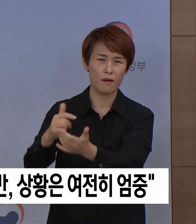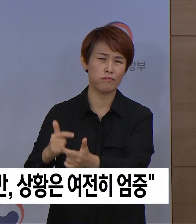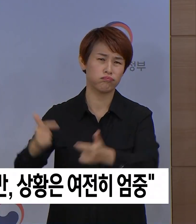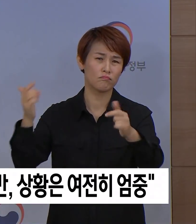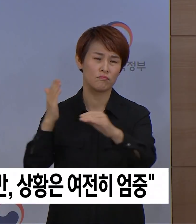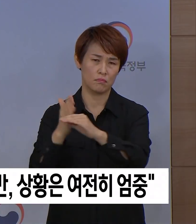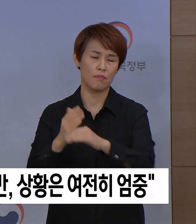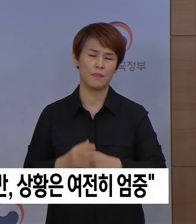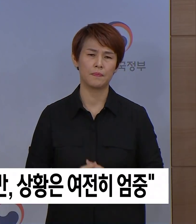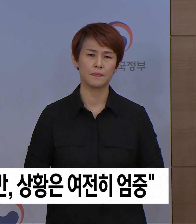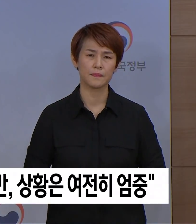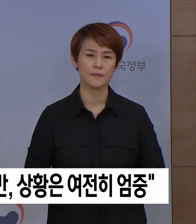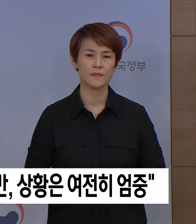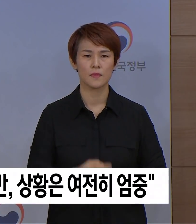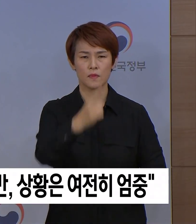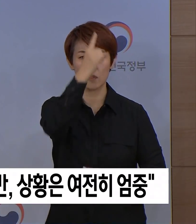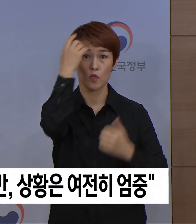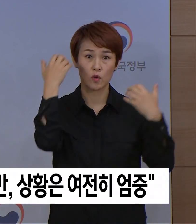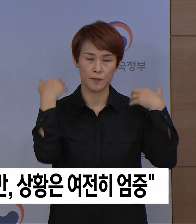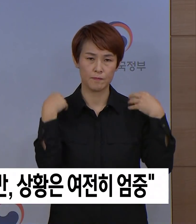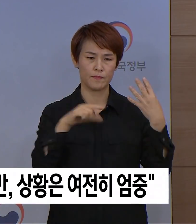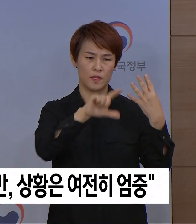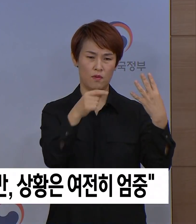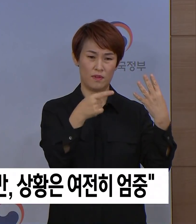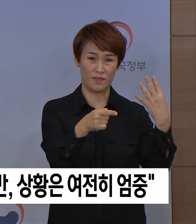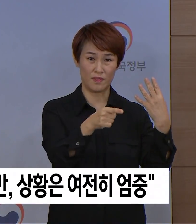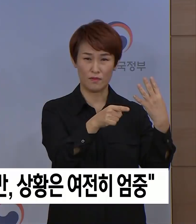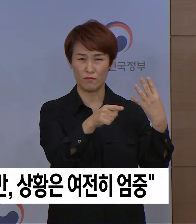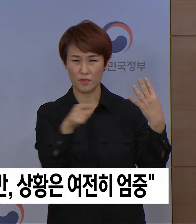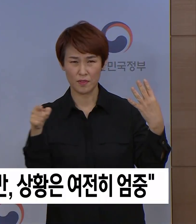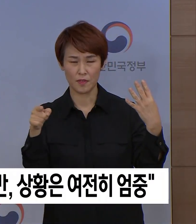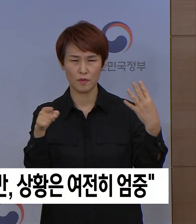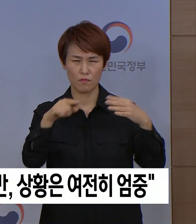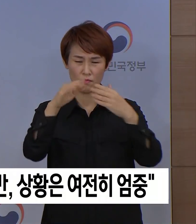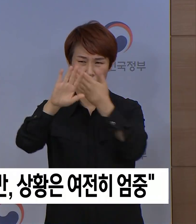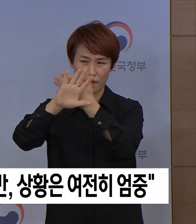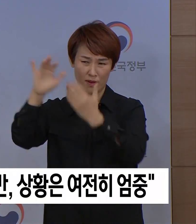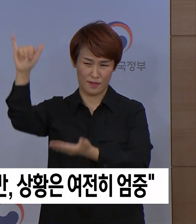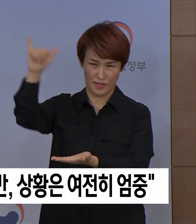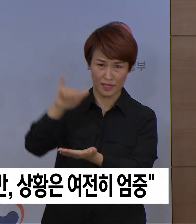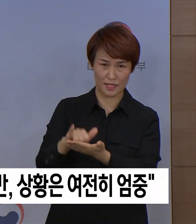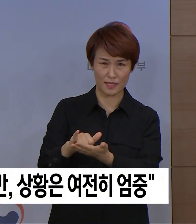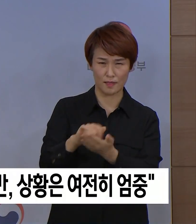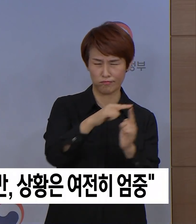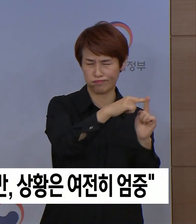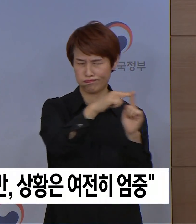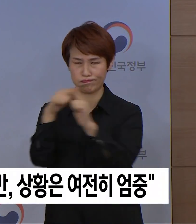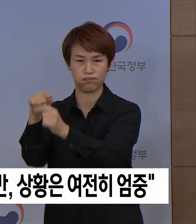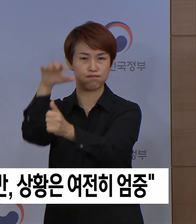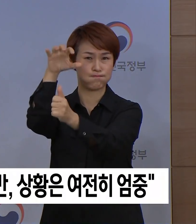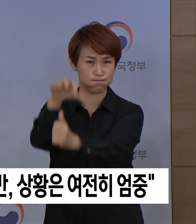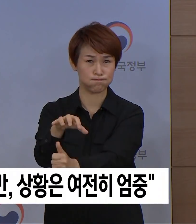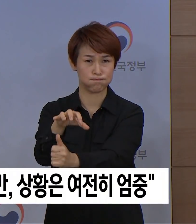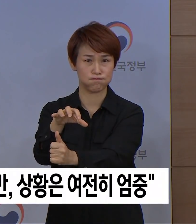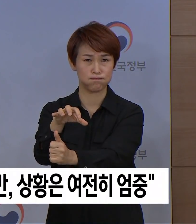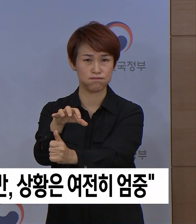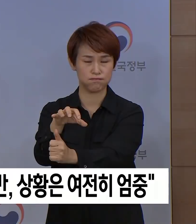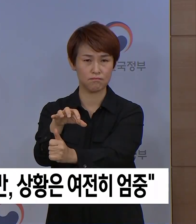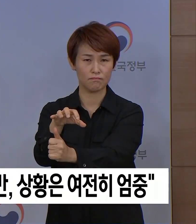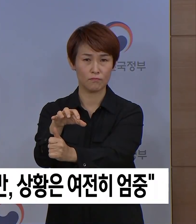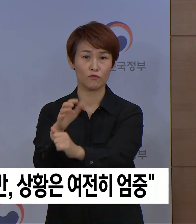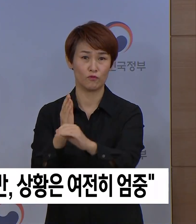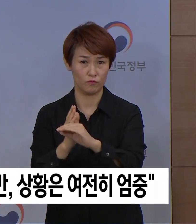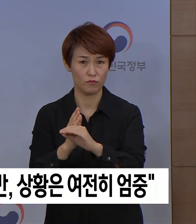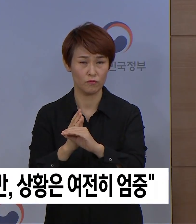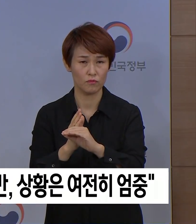정부는 4월 1일부터 모든 해외 입국자를 격려하는 최고도의 검역 조치를